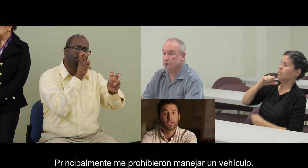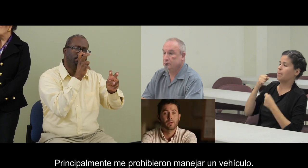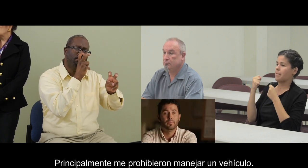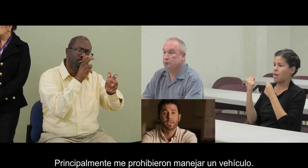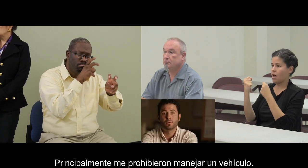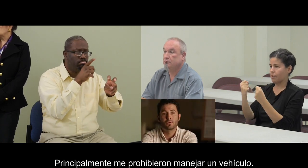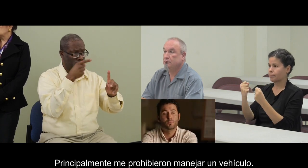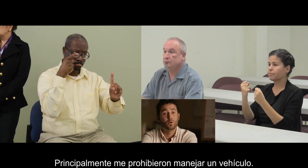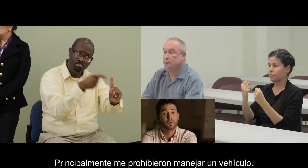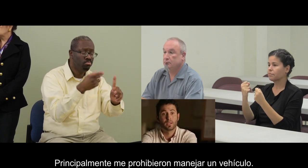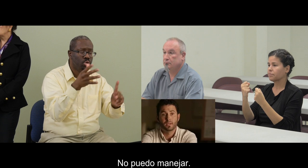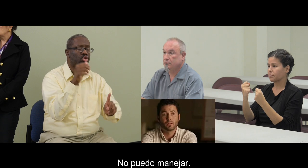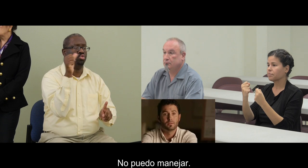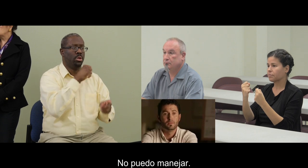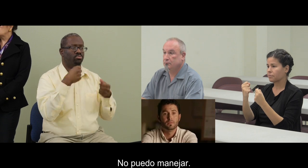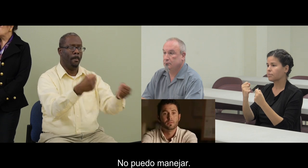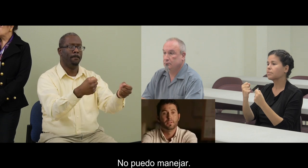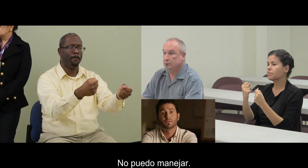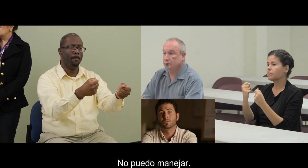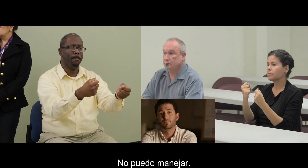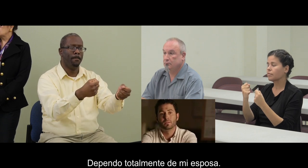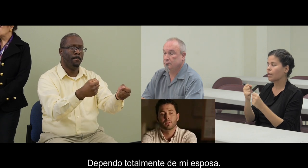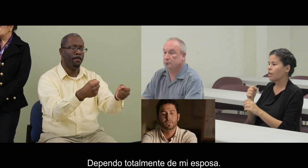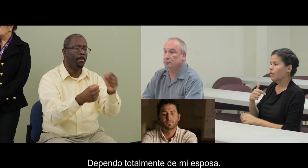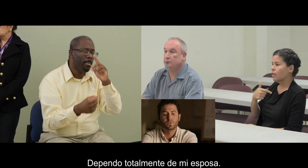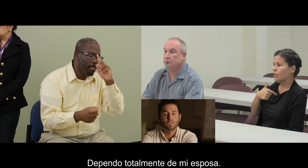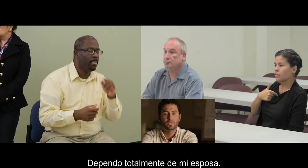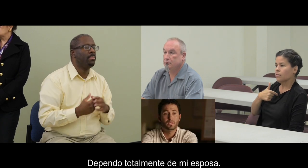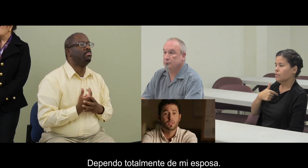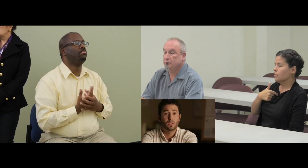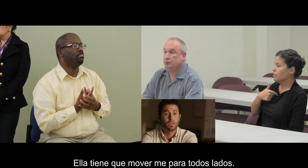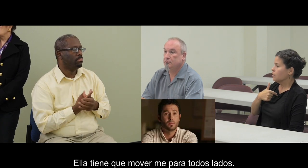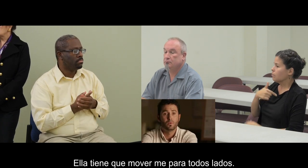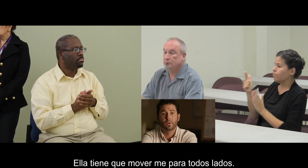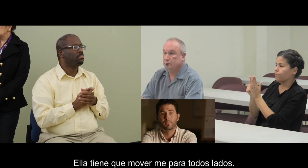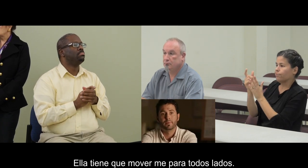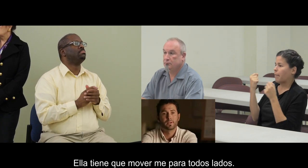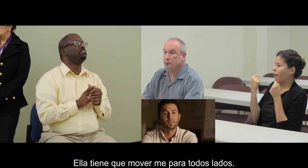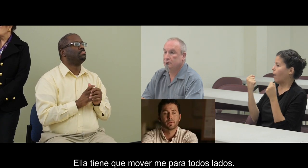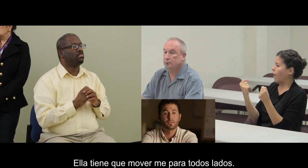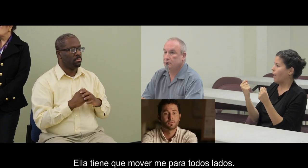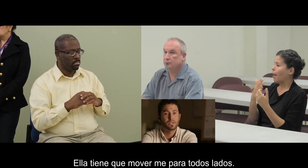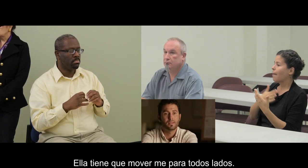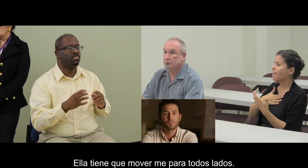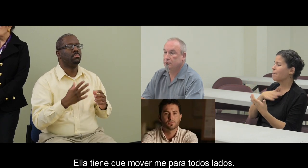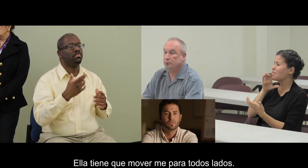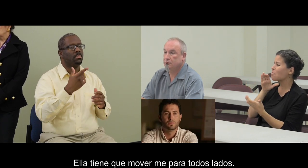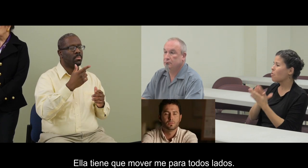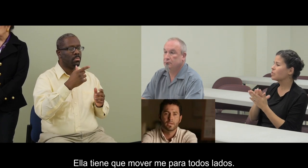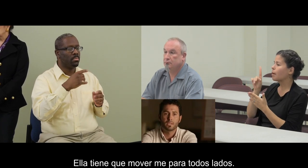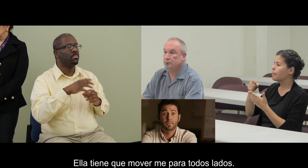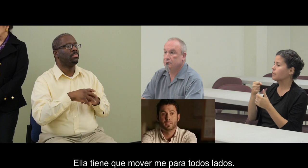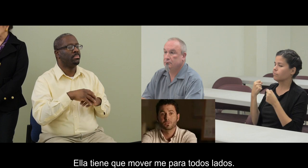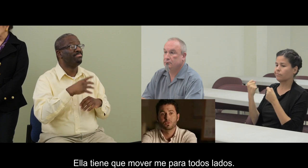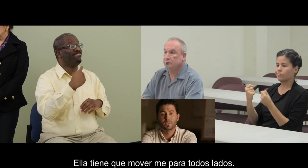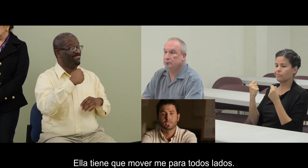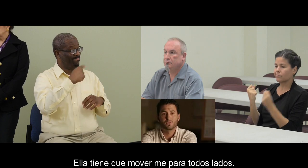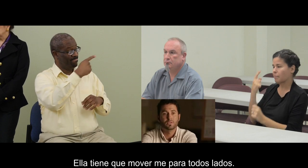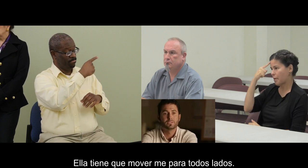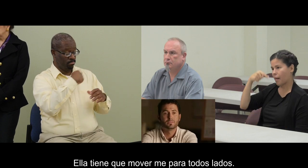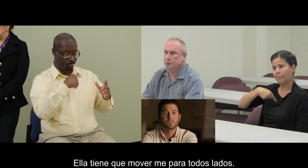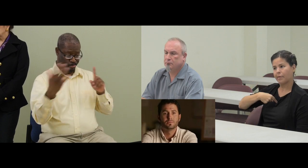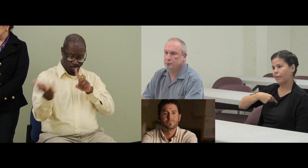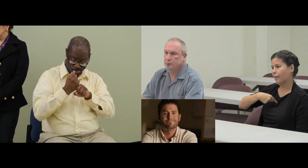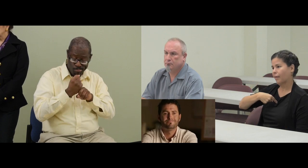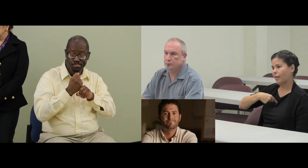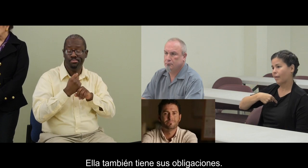me prohibieron manejar un vehículo, no puedo manejar, depende totalmente de mi esposa. Ella tiene que moverme para todos lados. Ella también tiene sus